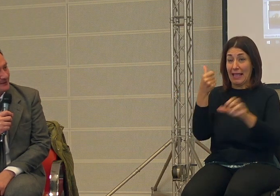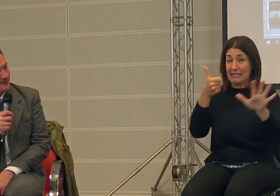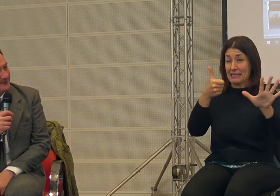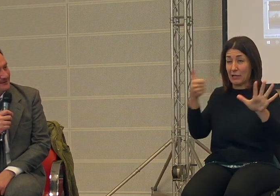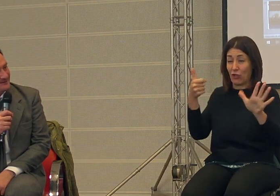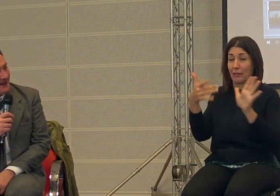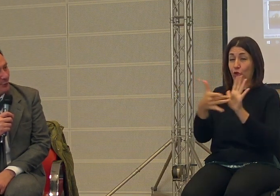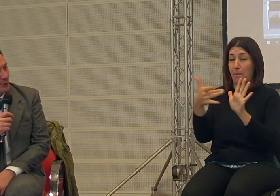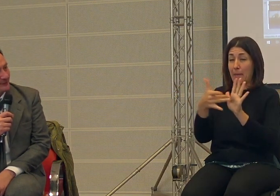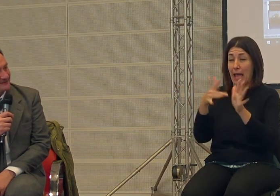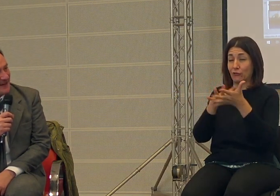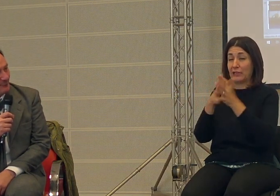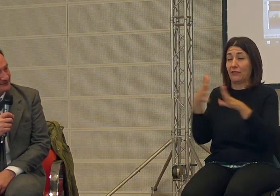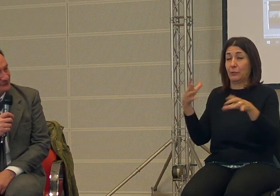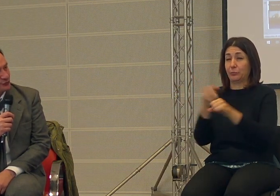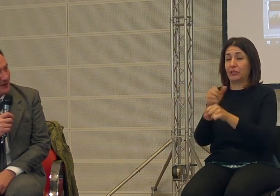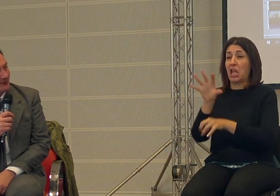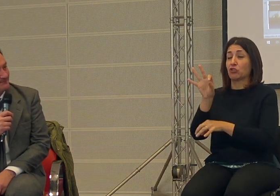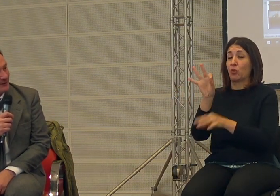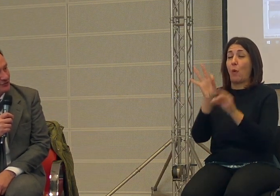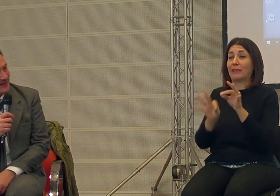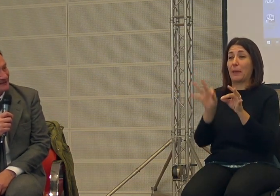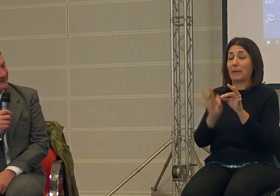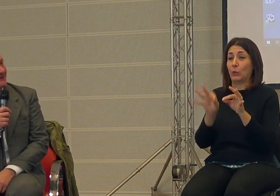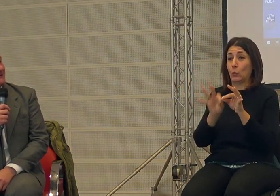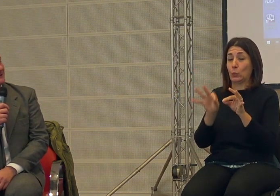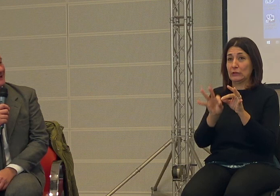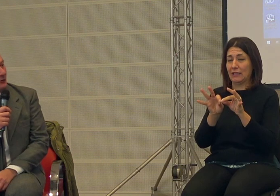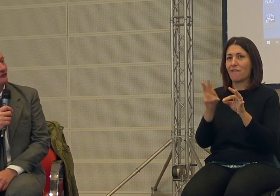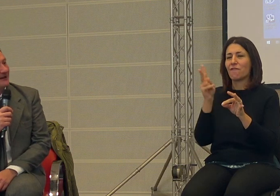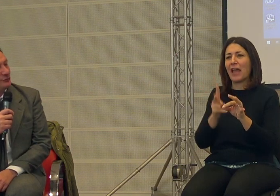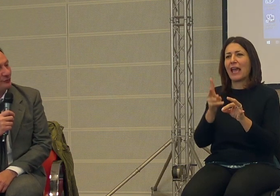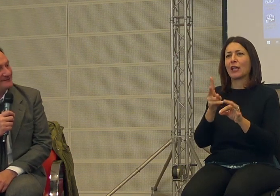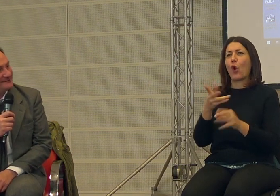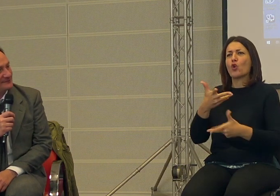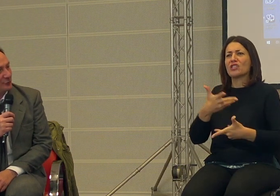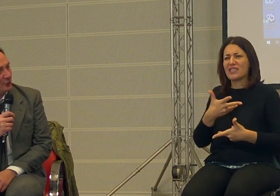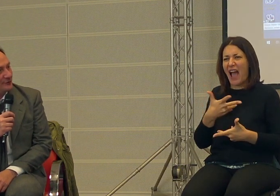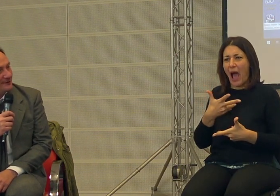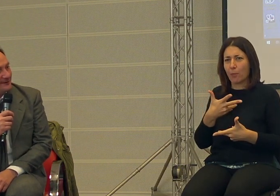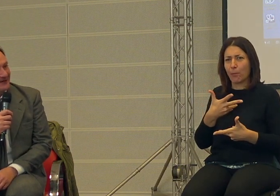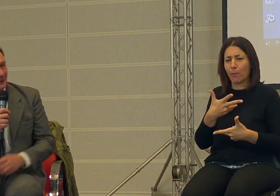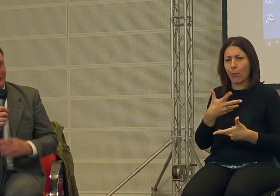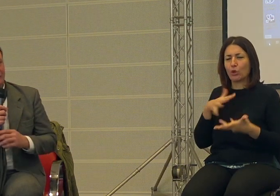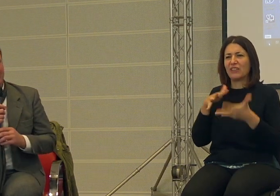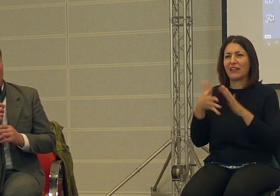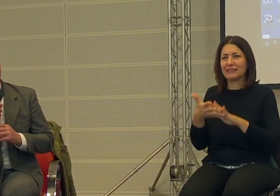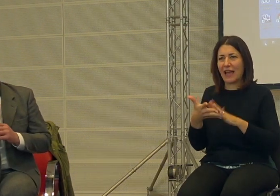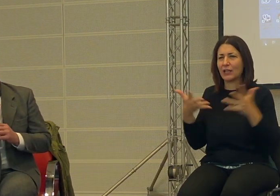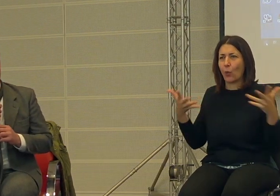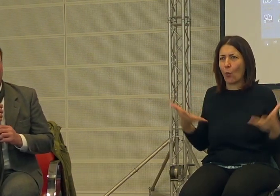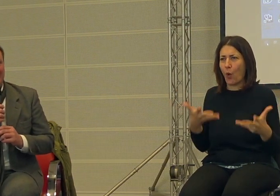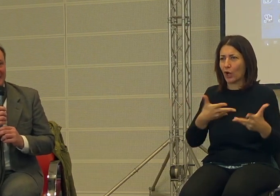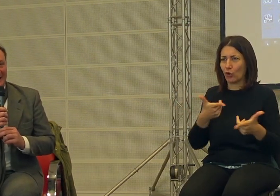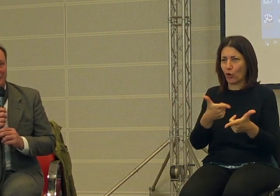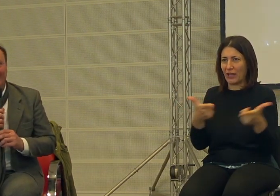minuti siamo quello che siamo perché riusciamo ad immaginare delle cose che non esistono e da questo le